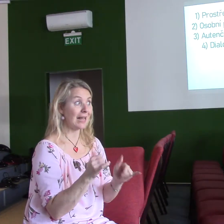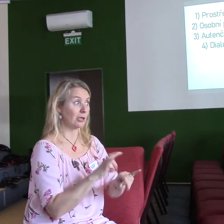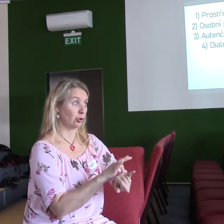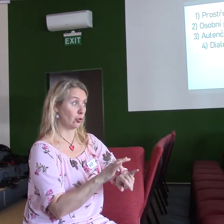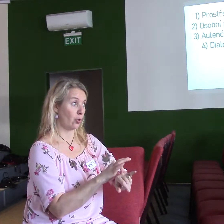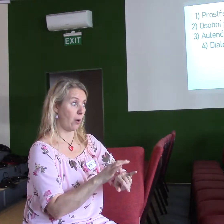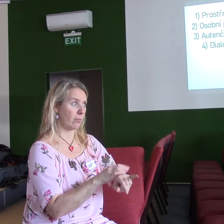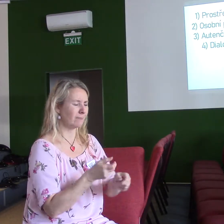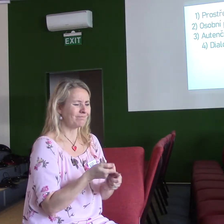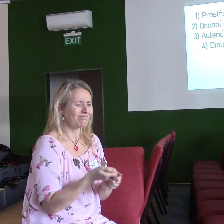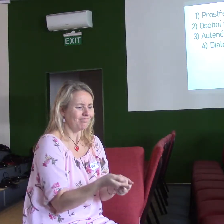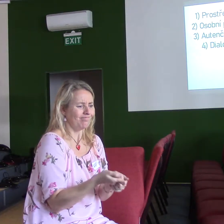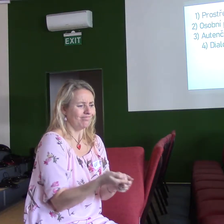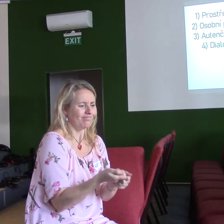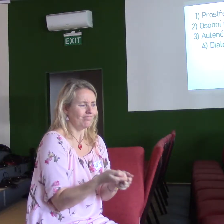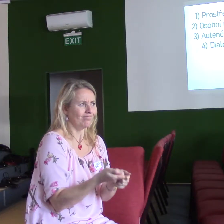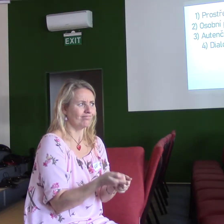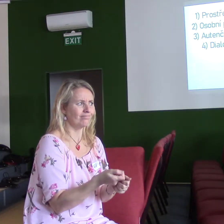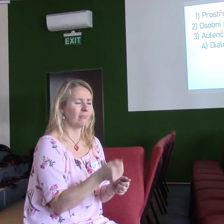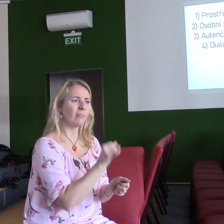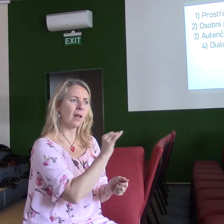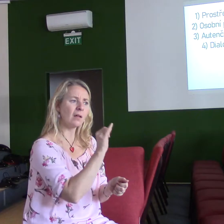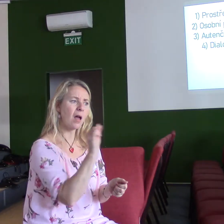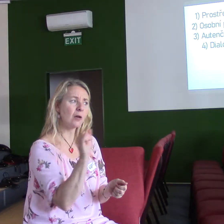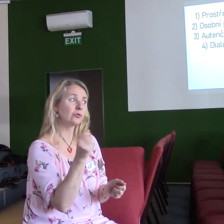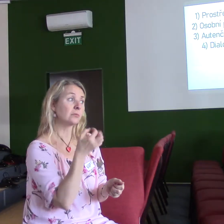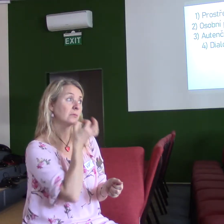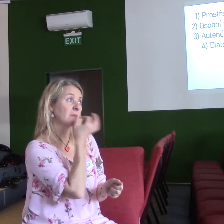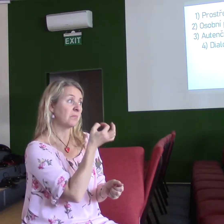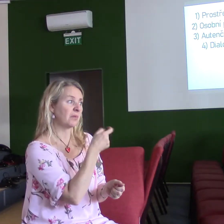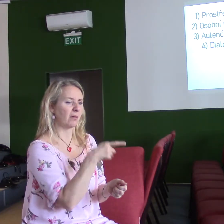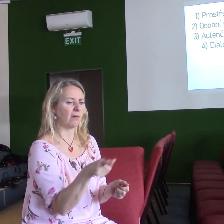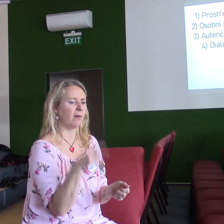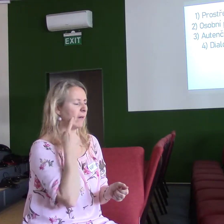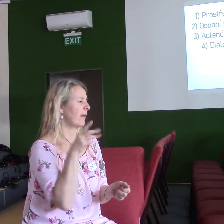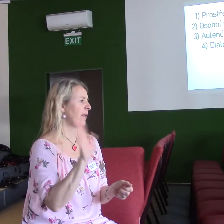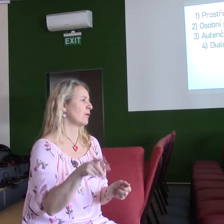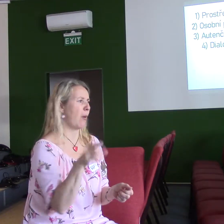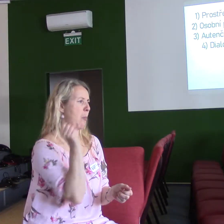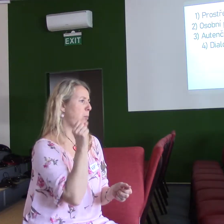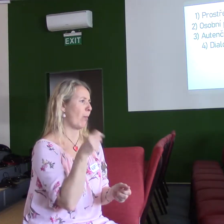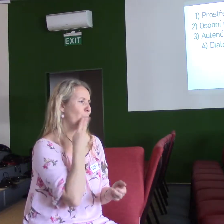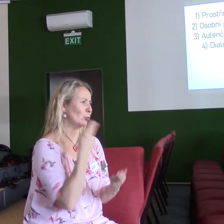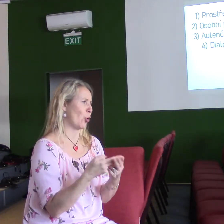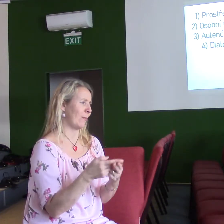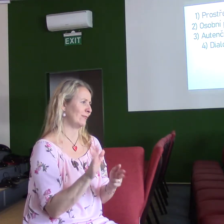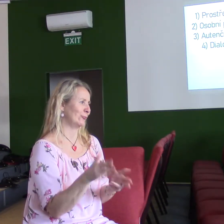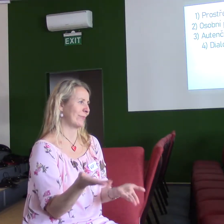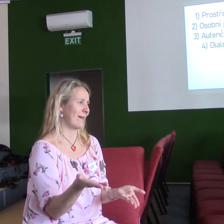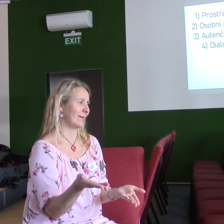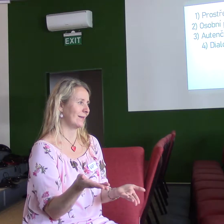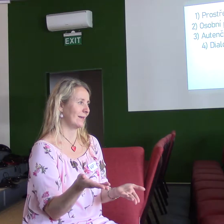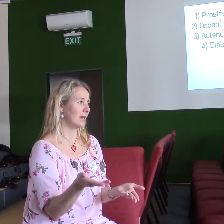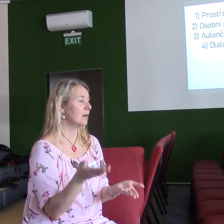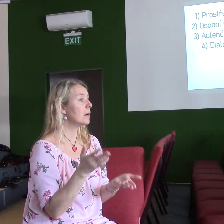tlačí na individuální rozhodnutí jednotlivce. A jednotlivec a jeho pocit je hlavní hodnotou. Úplně